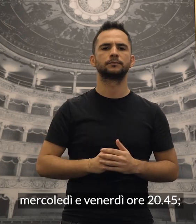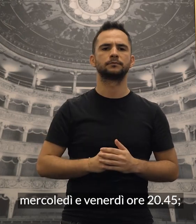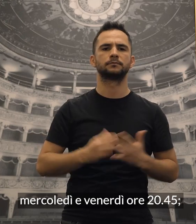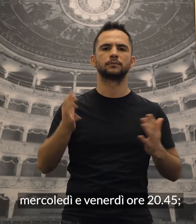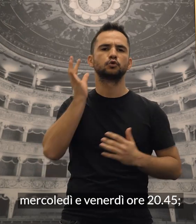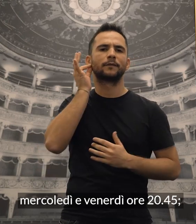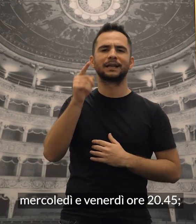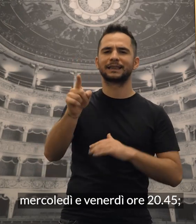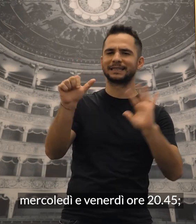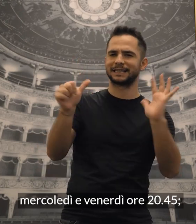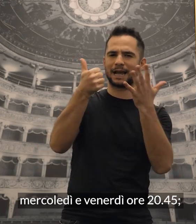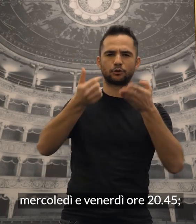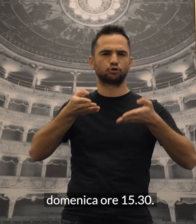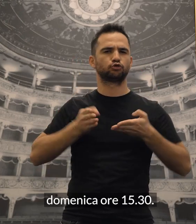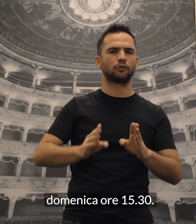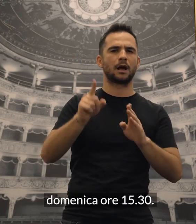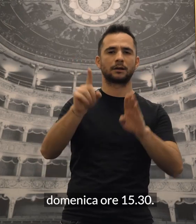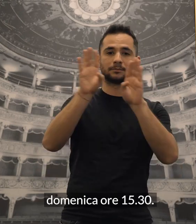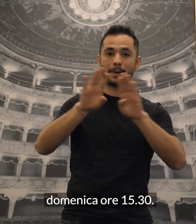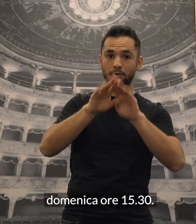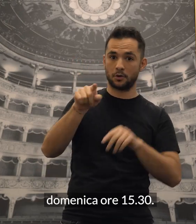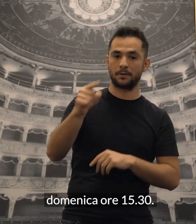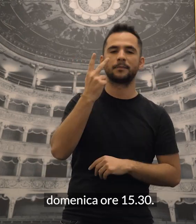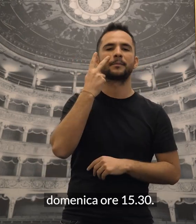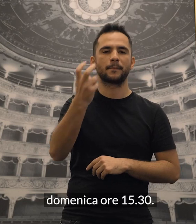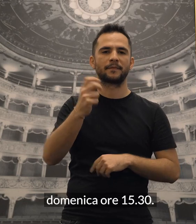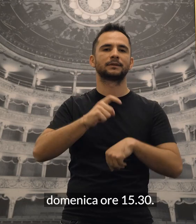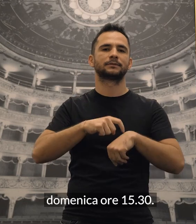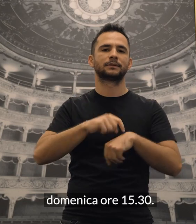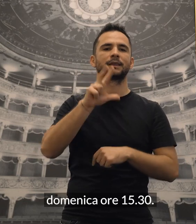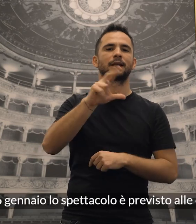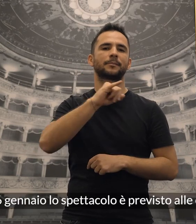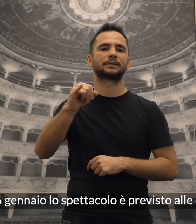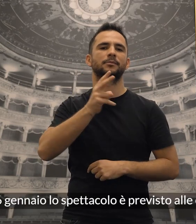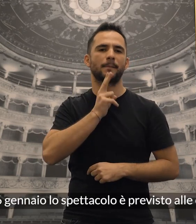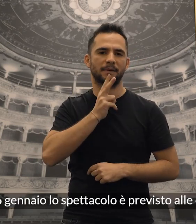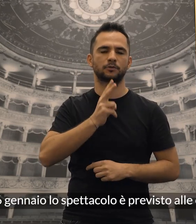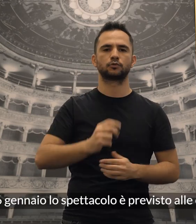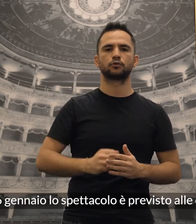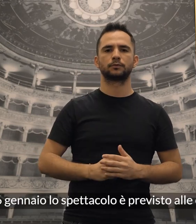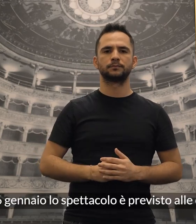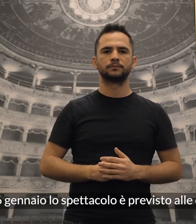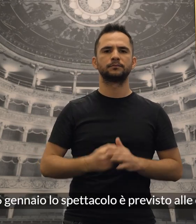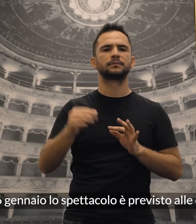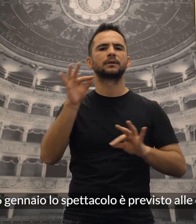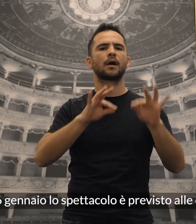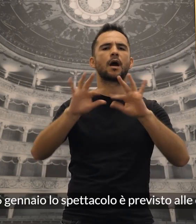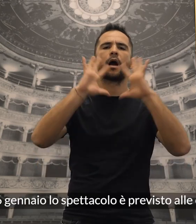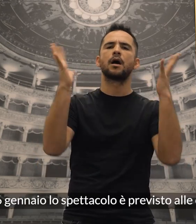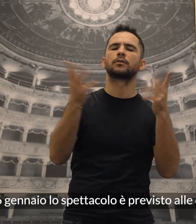20.45, domenica ore 15.30. Giovedì 6 gennaio lo spettacolo è previsto alle